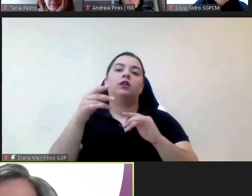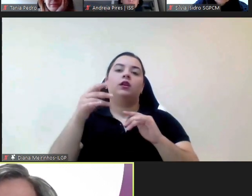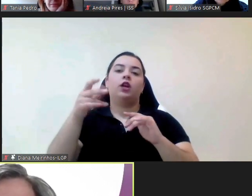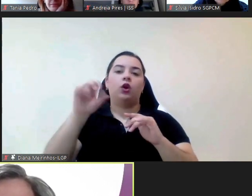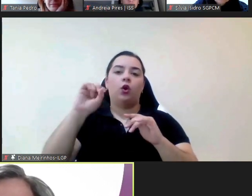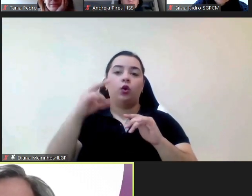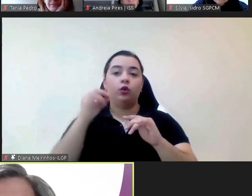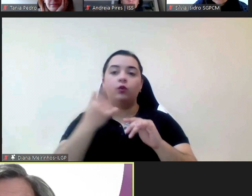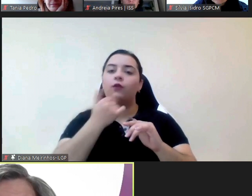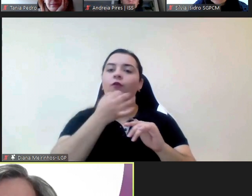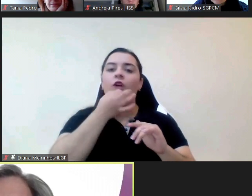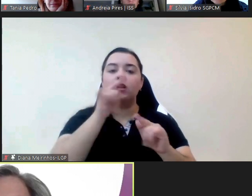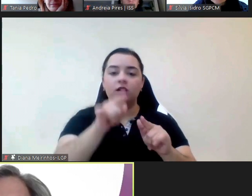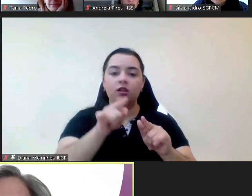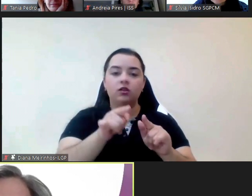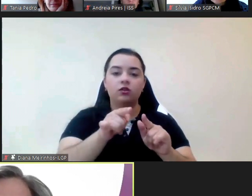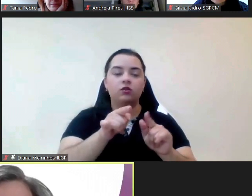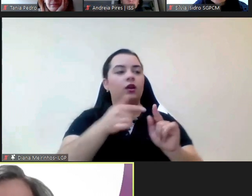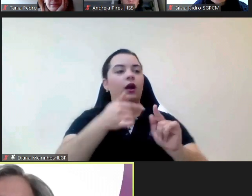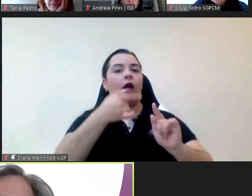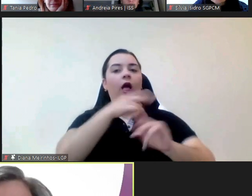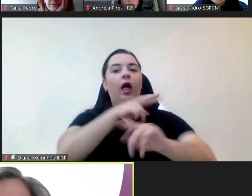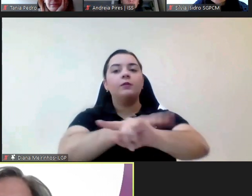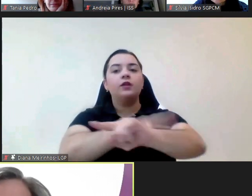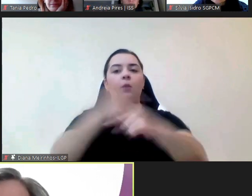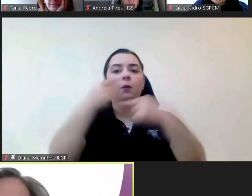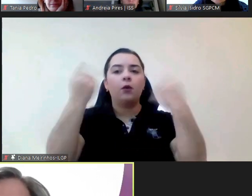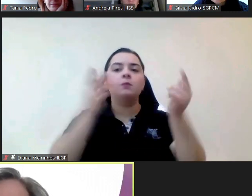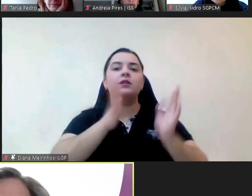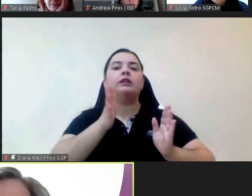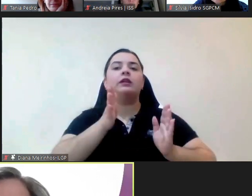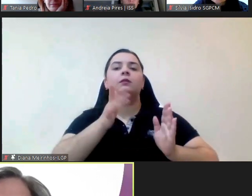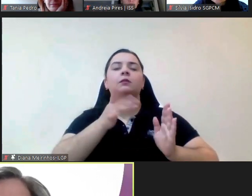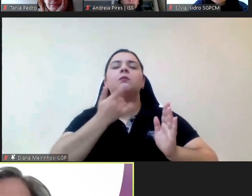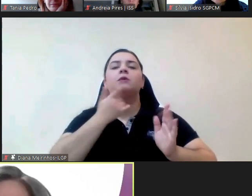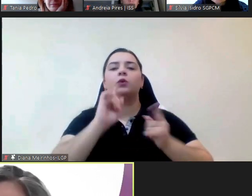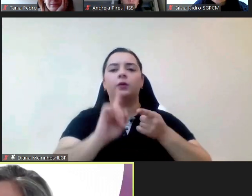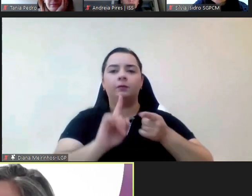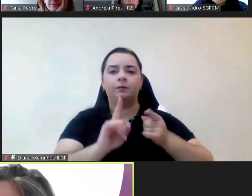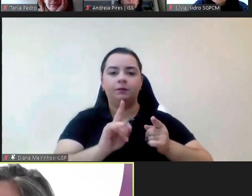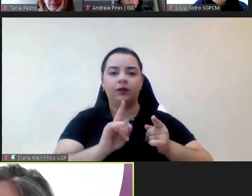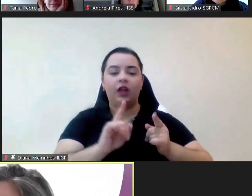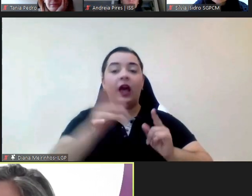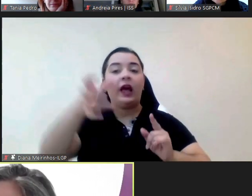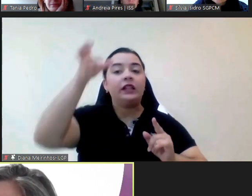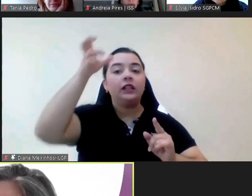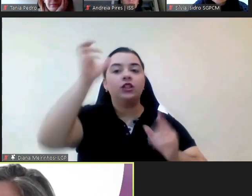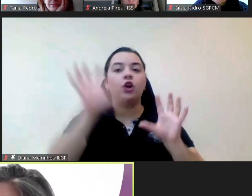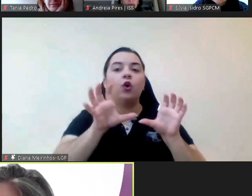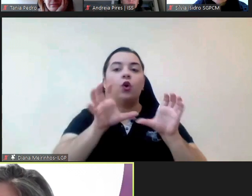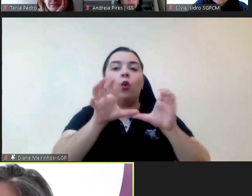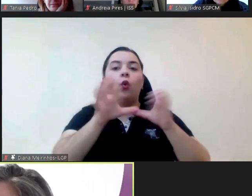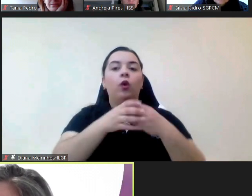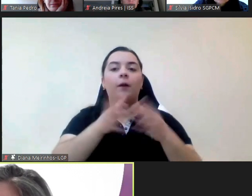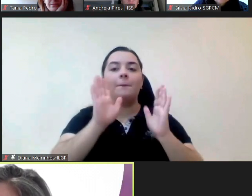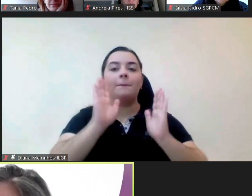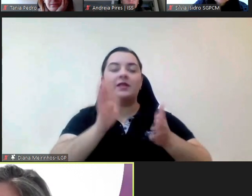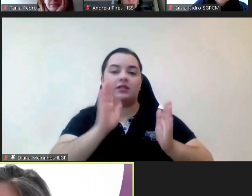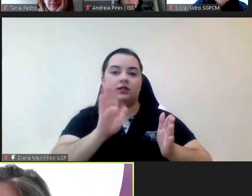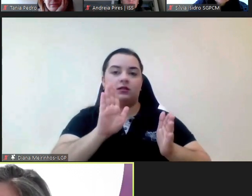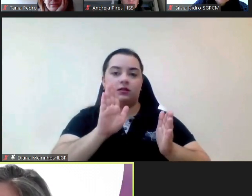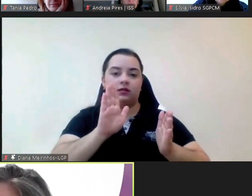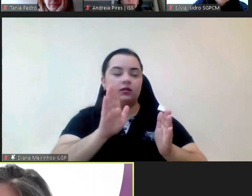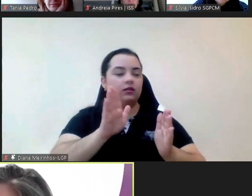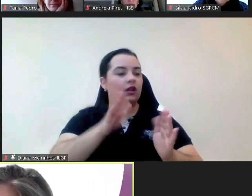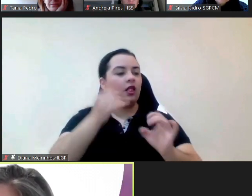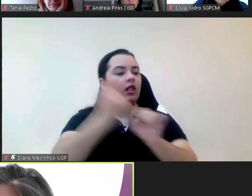tem que perceber que é uma nacional de inteligência coletiva e tem que apor de facto ao serviço dos cidadãos em articulação com o OCS,